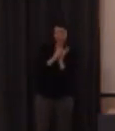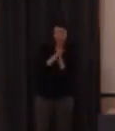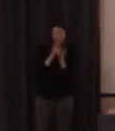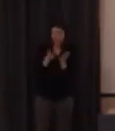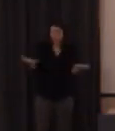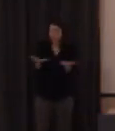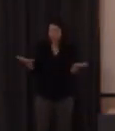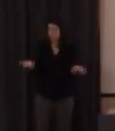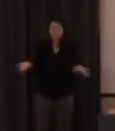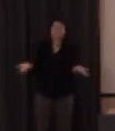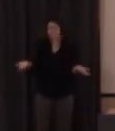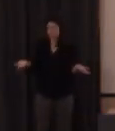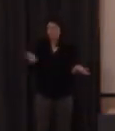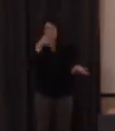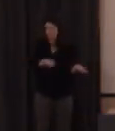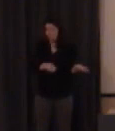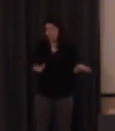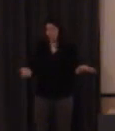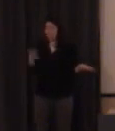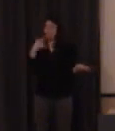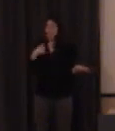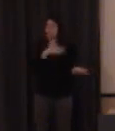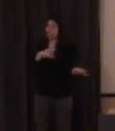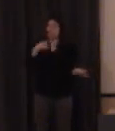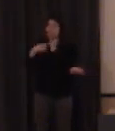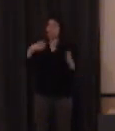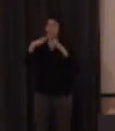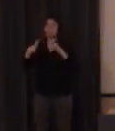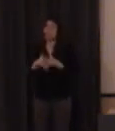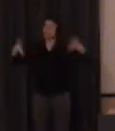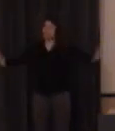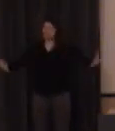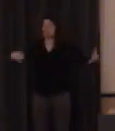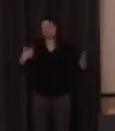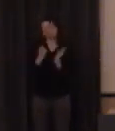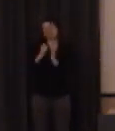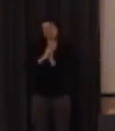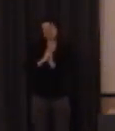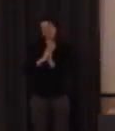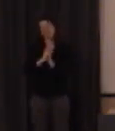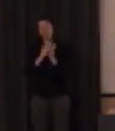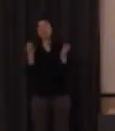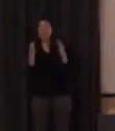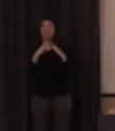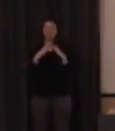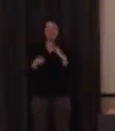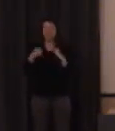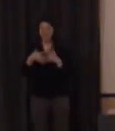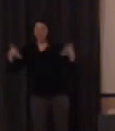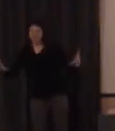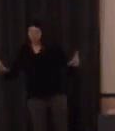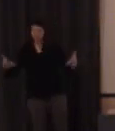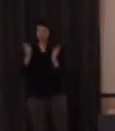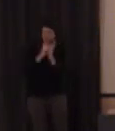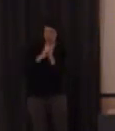yo quiero que quede claro que hago referencia a una casa grande tengo que poner ¿qué casa más grande? o ¿qué casona? en este caso utilizando